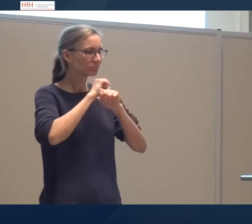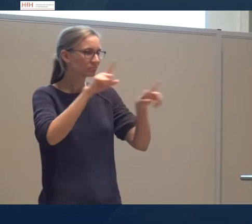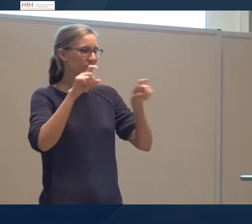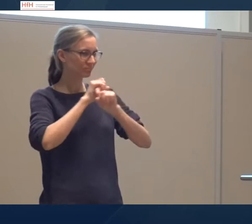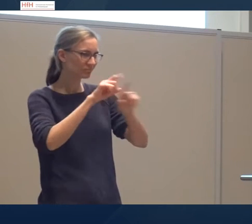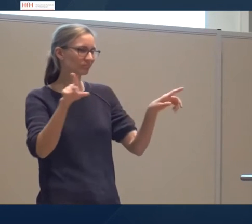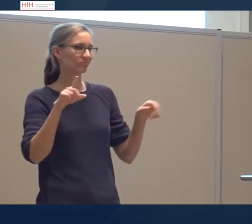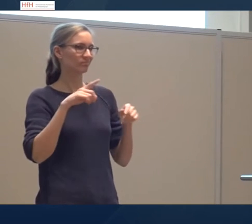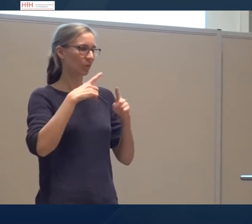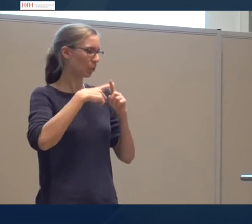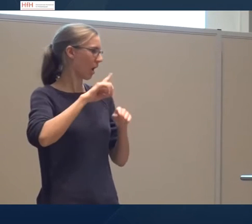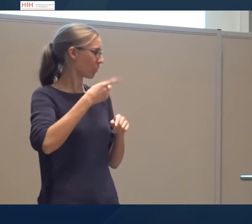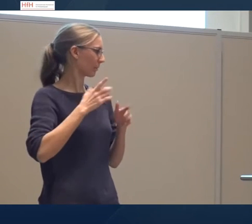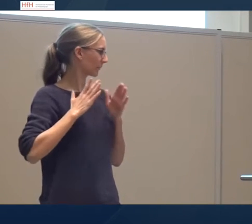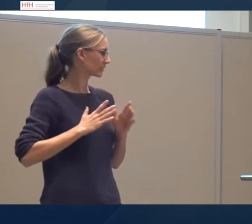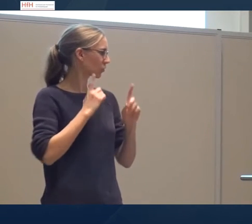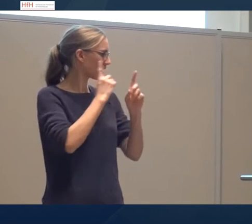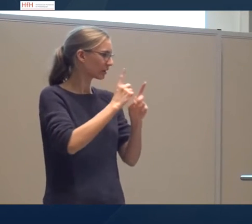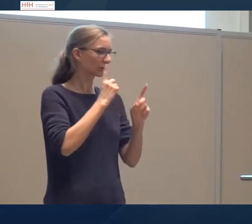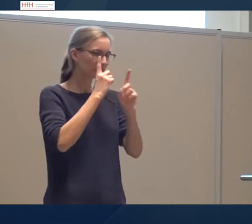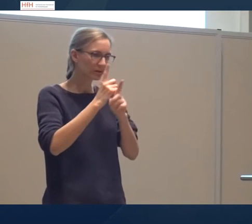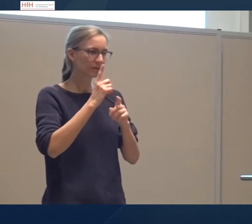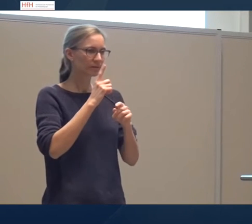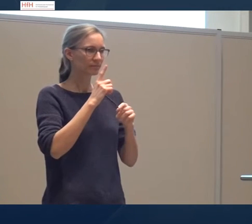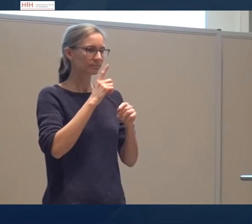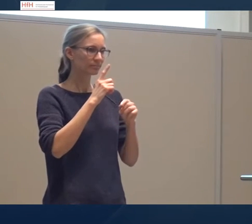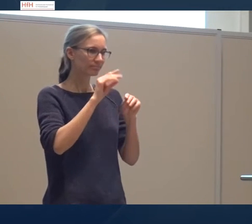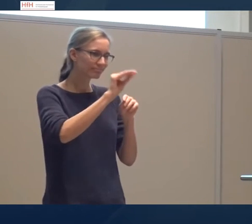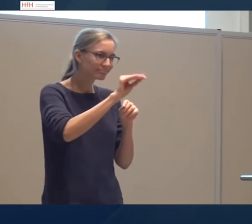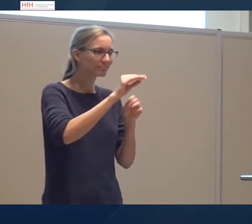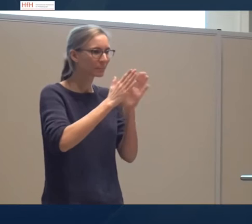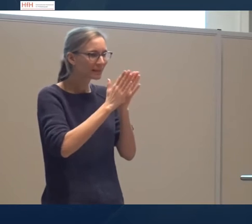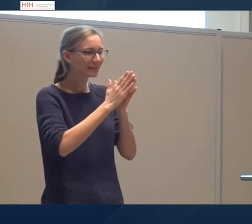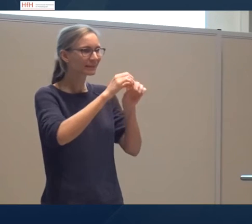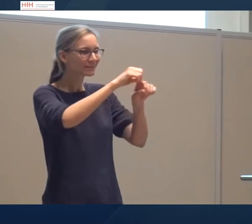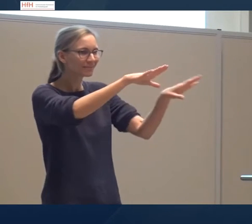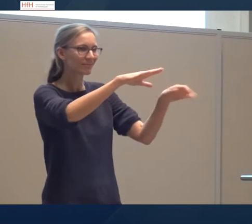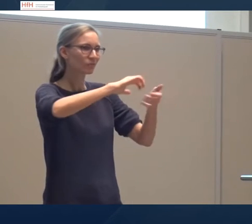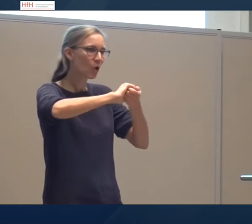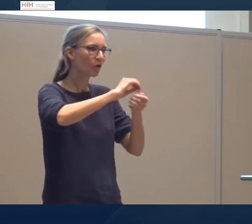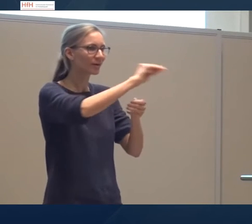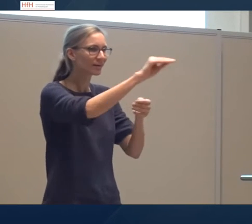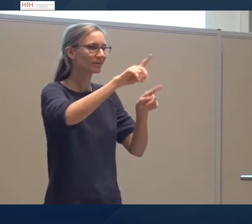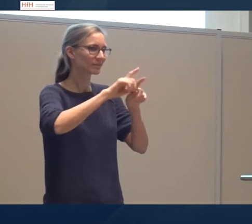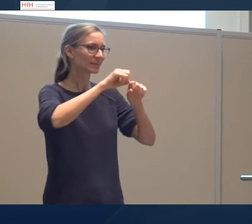zu streuen, sondern wir mussten die Leute direkt ansprechen oder auch sie bitten, auf